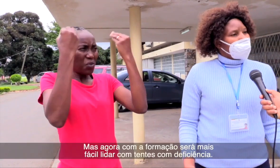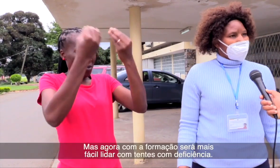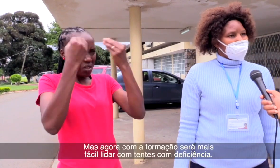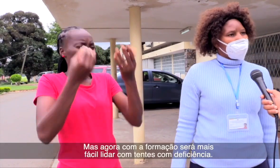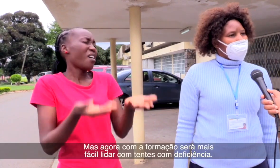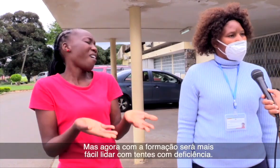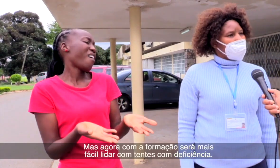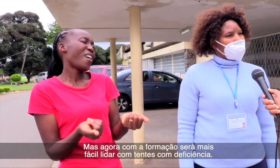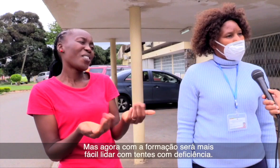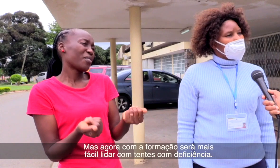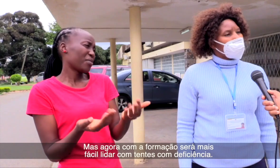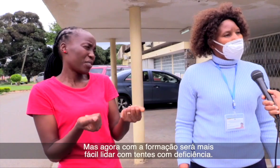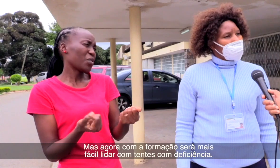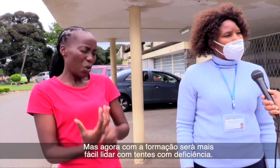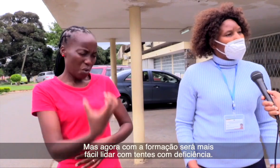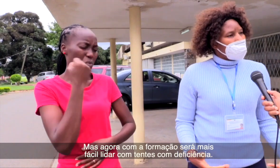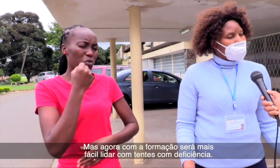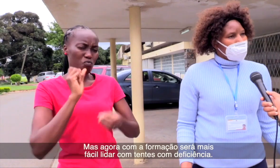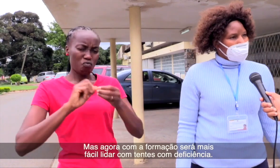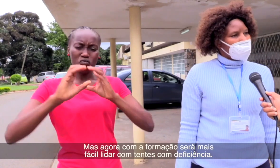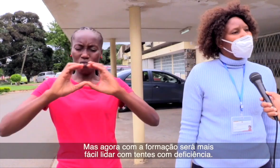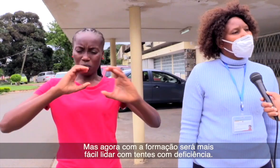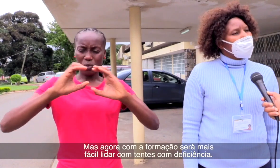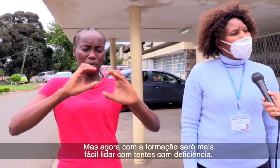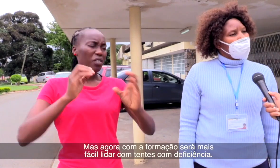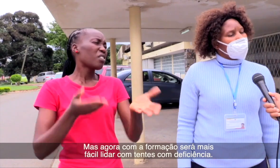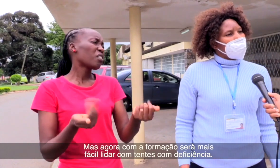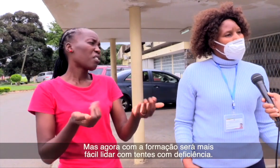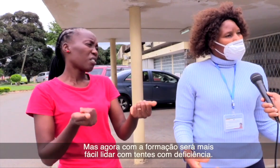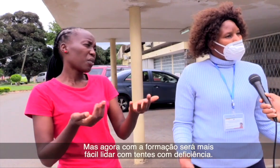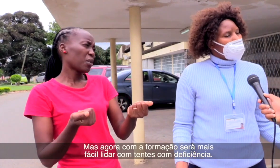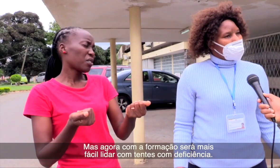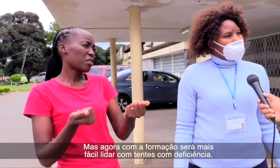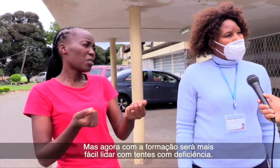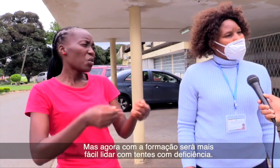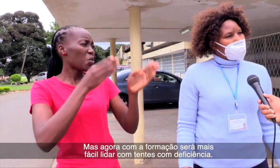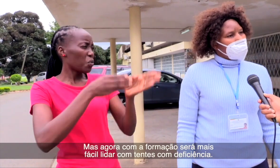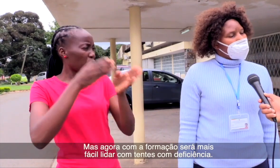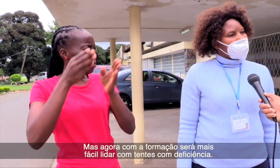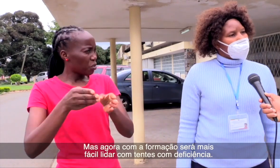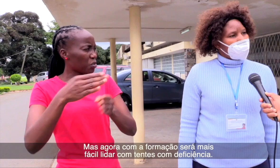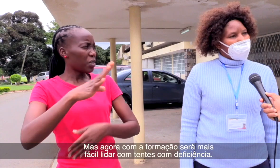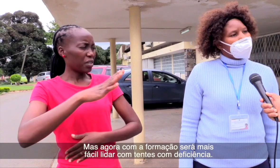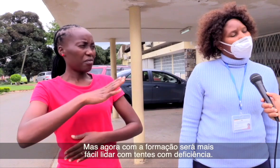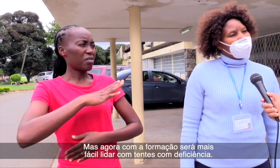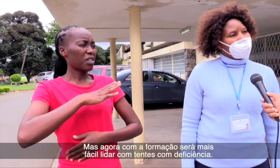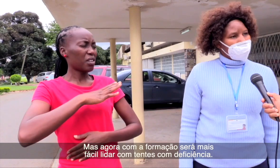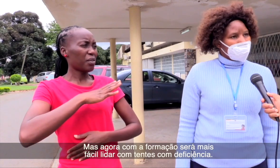fácil. Aí eu terei o instrumento de como lidar com o utente que tem as necessidades especiais.